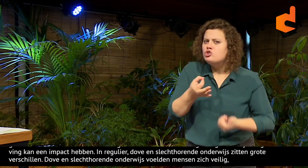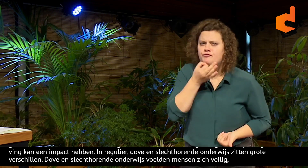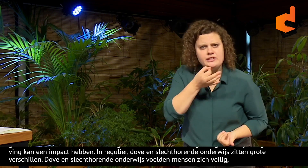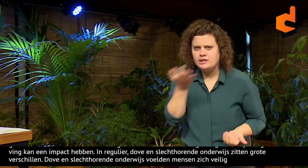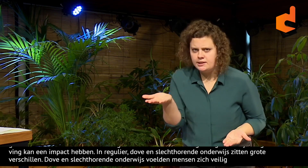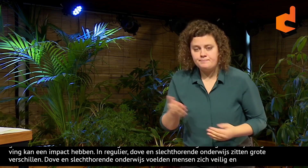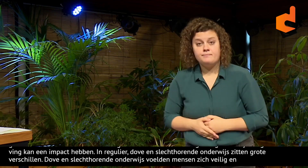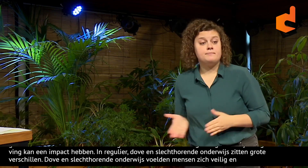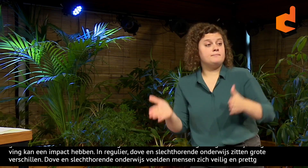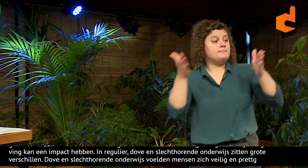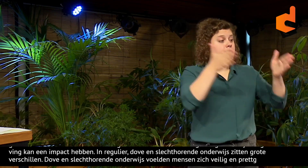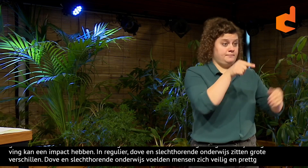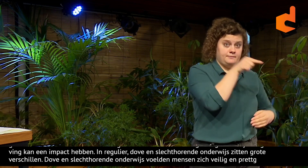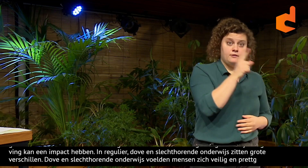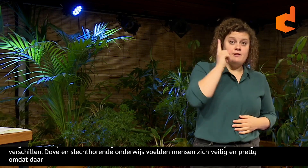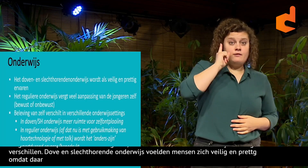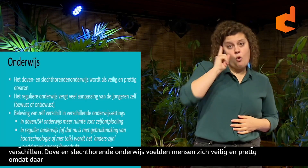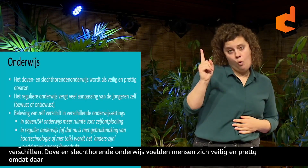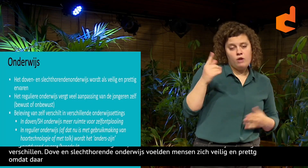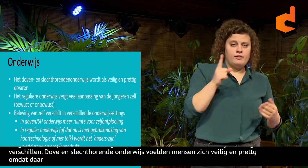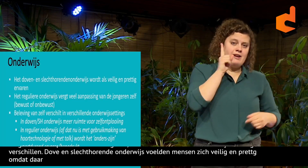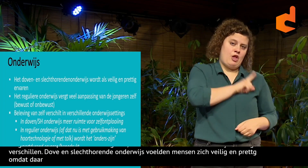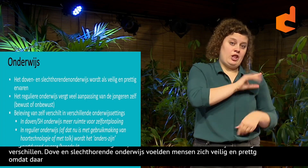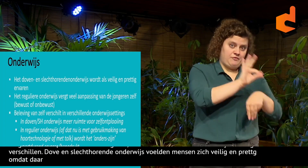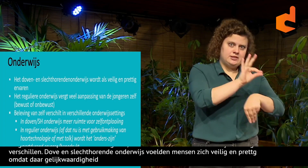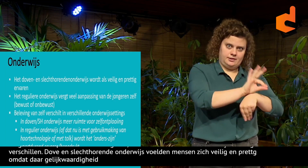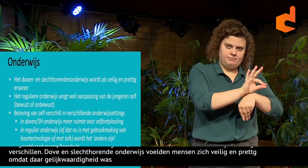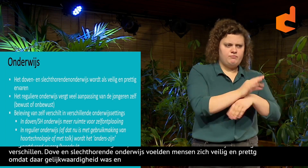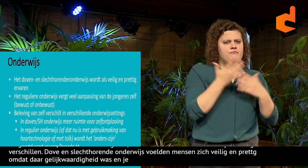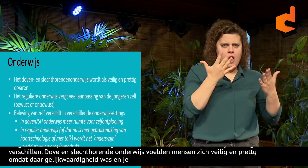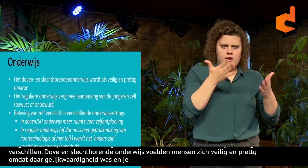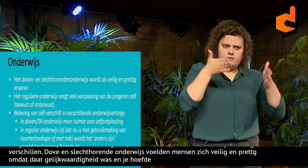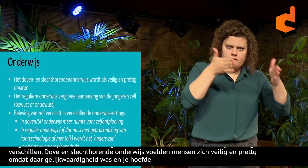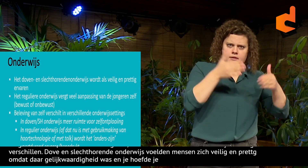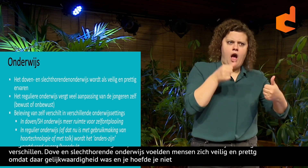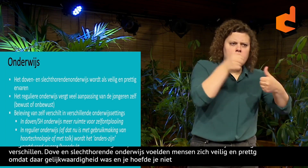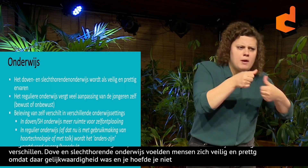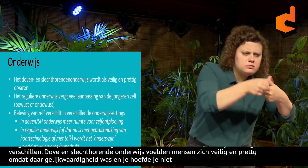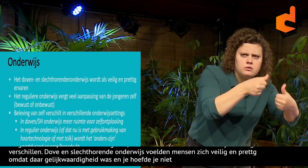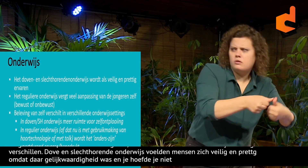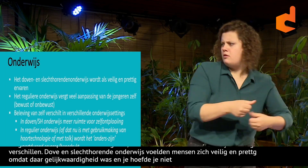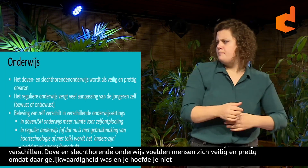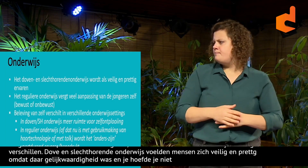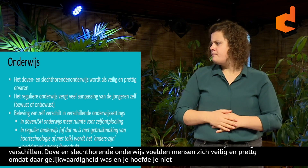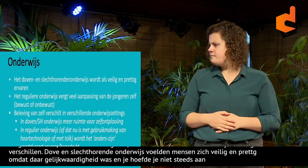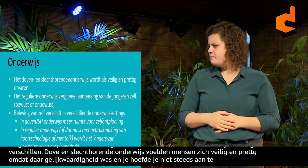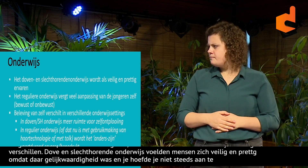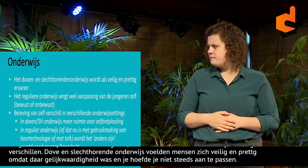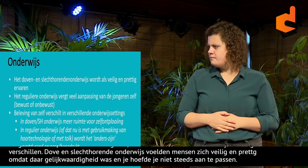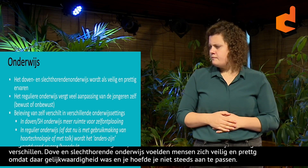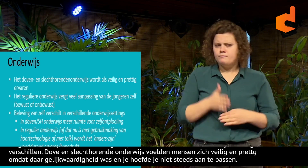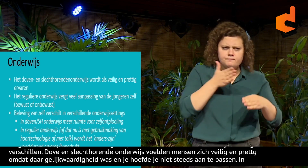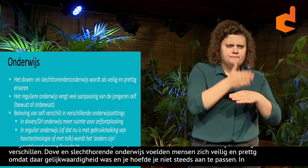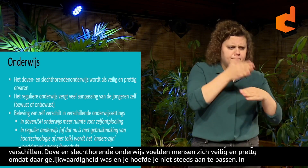gelijkwaardigheid was, mensen hoefden zich niet voortdurend aan te passen. In het reguliere onderwijs wordt vaak ervaren dat